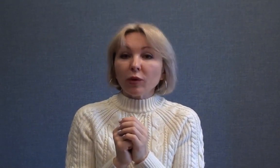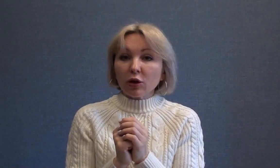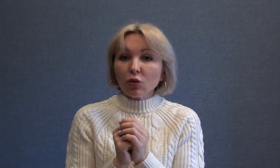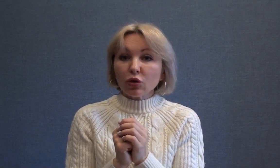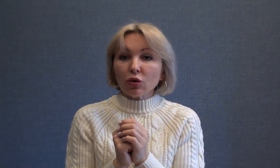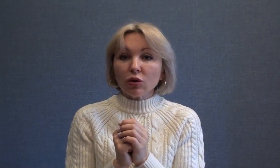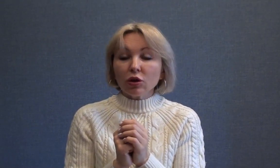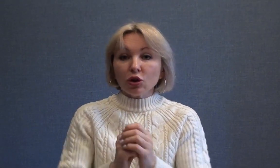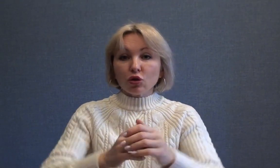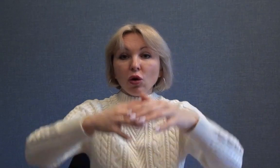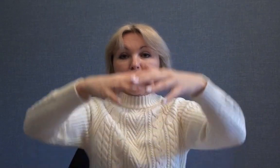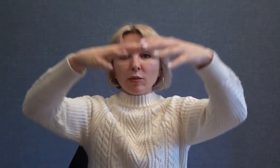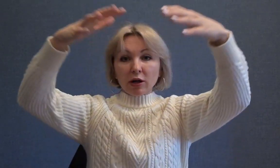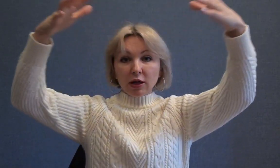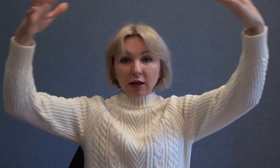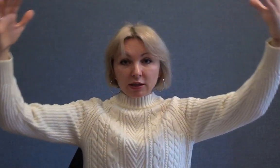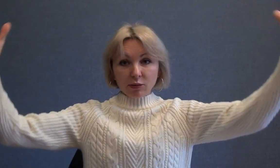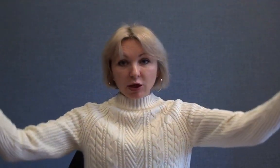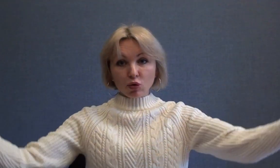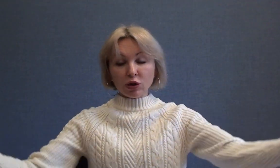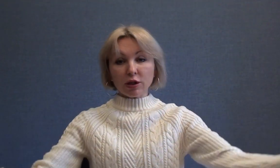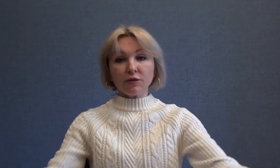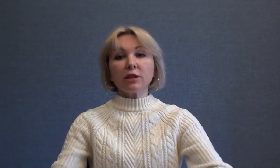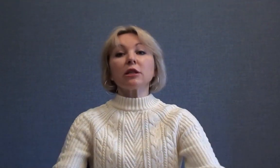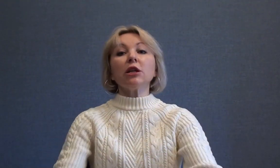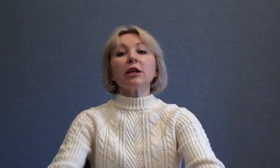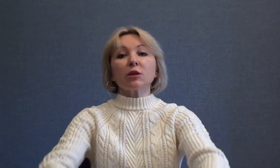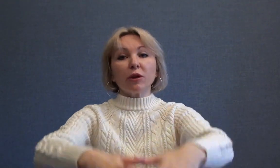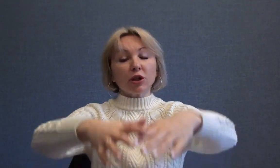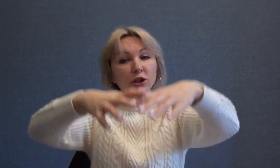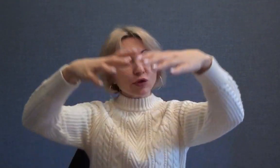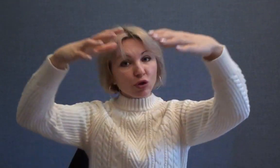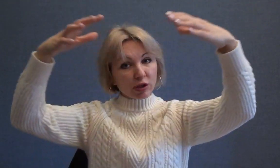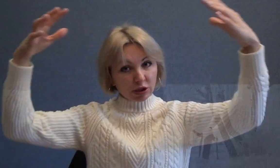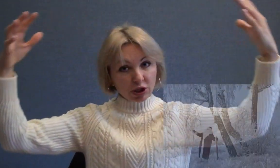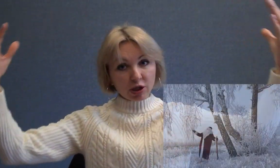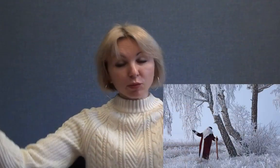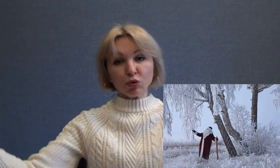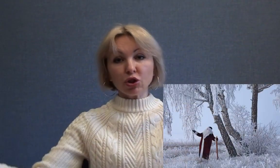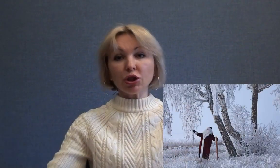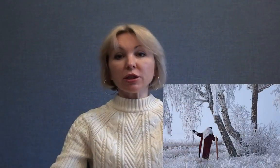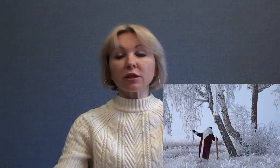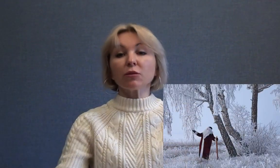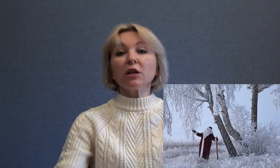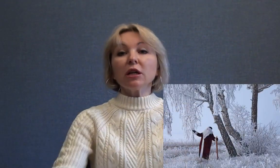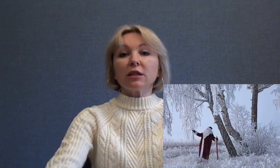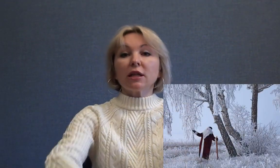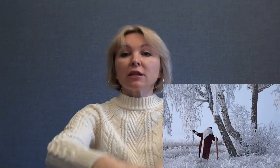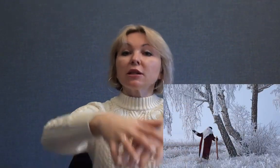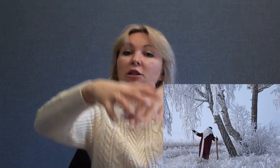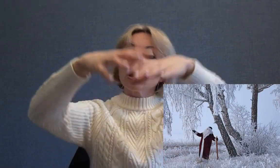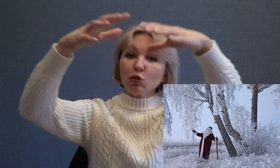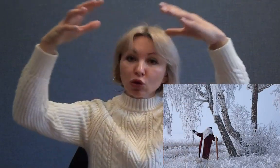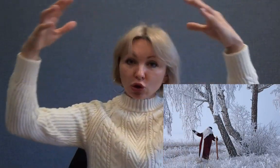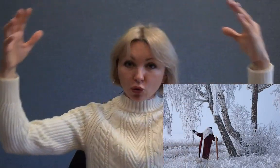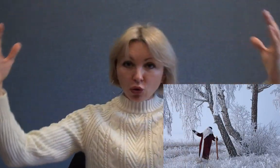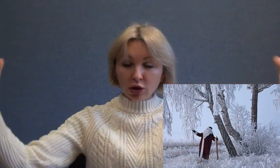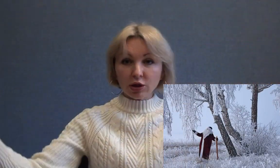погоду? Кто помогает заморозить весь лес, покрыть всё снегом пушистым и создать этот лютый холод и